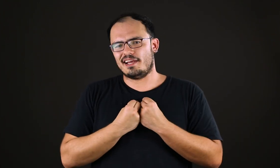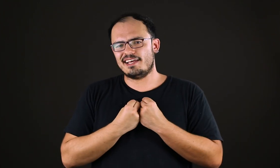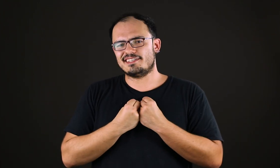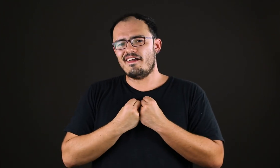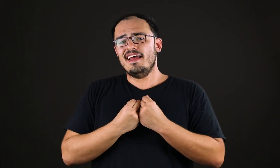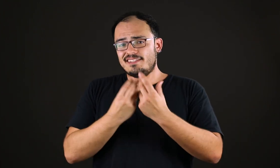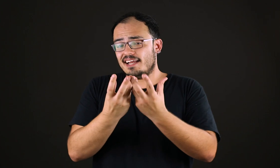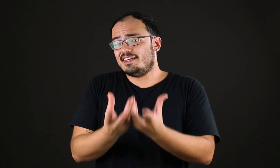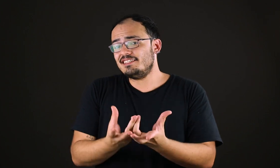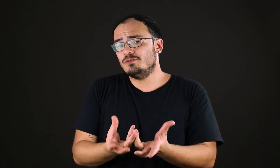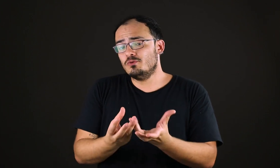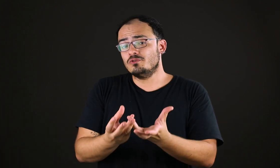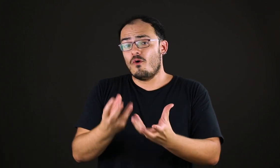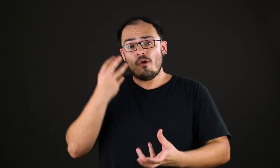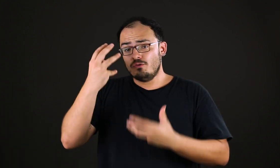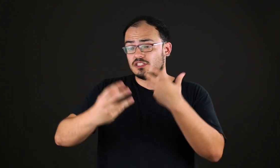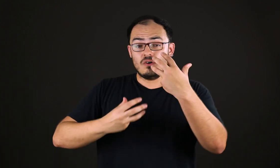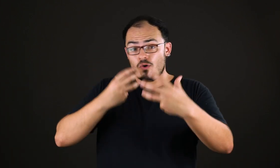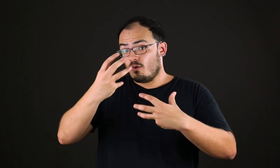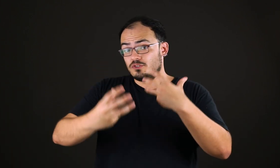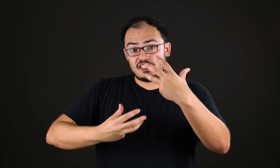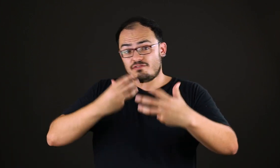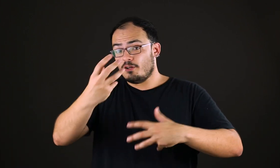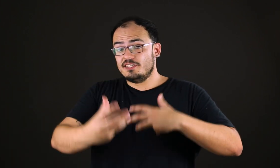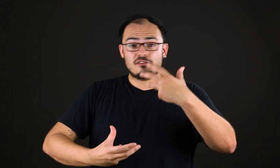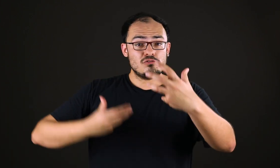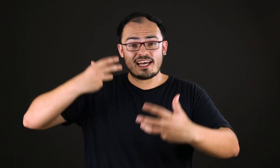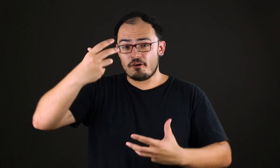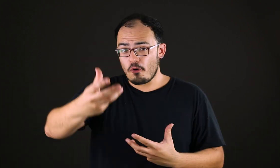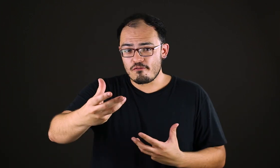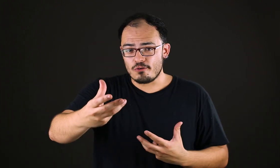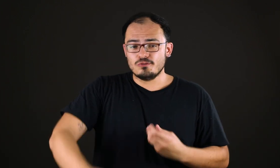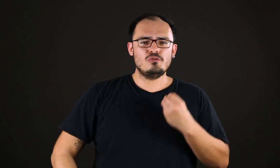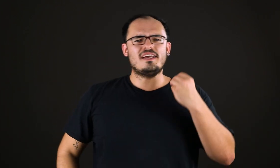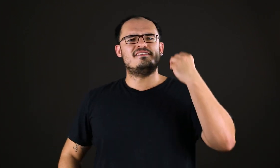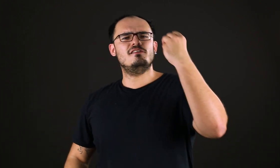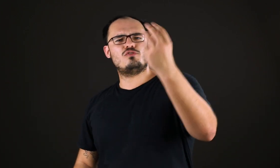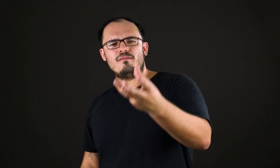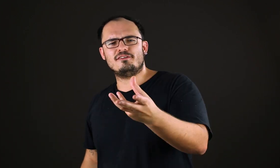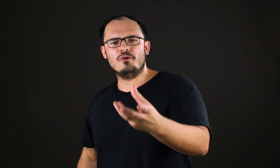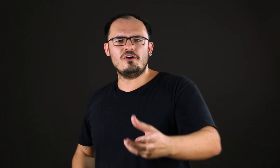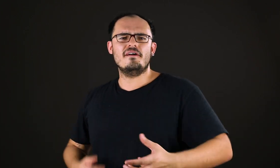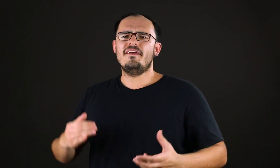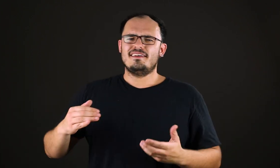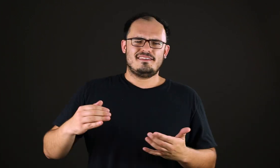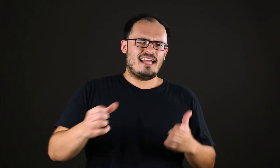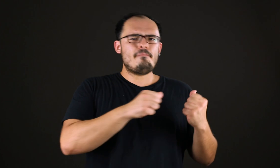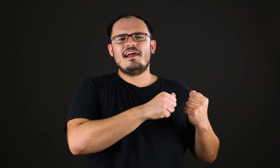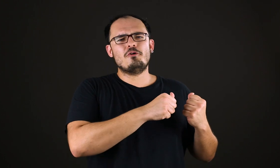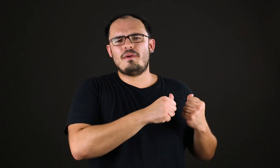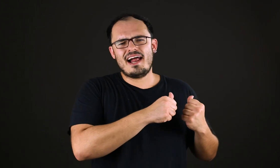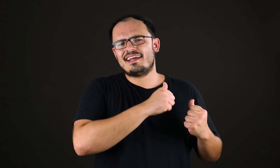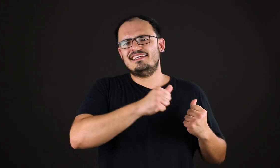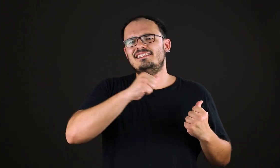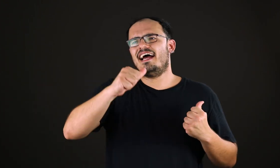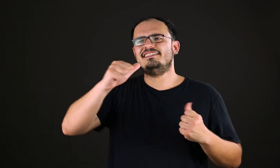beleza? Será que nesse mundo onde a gente valoriza tudo que é novo, tudo que é transformador, dá pra recuperar aqueles ideais